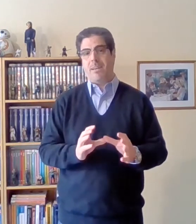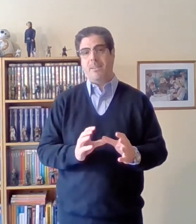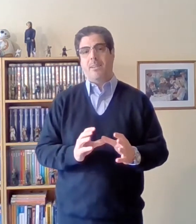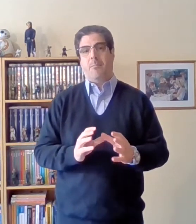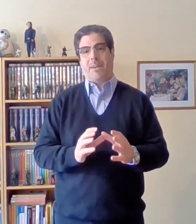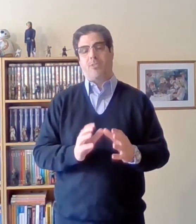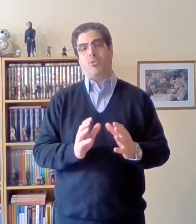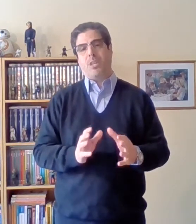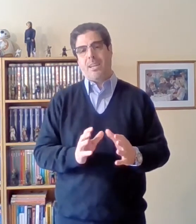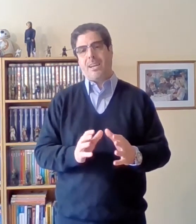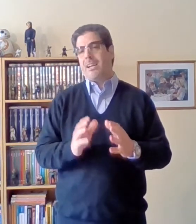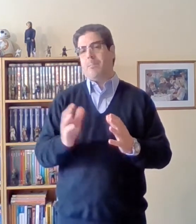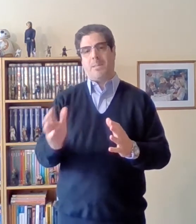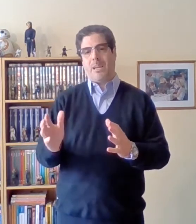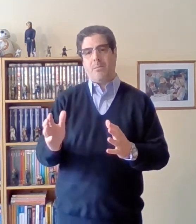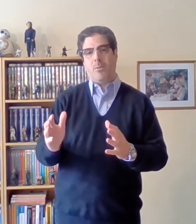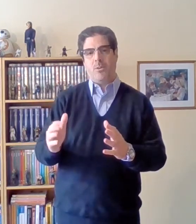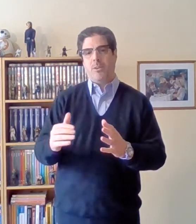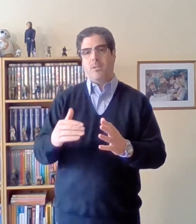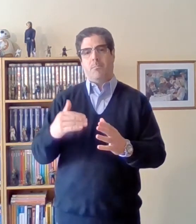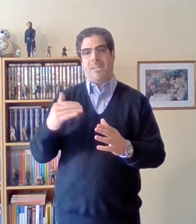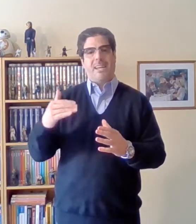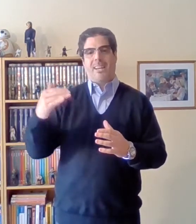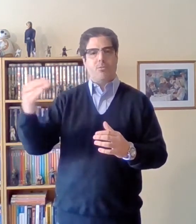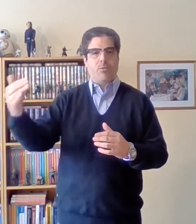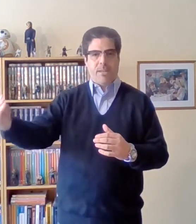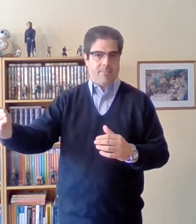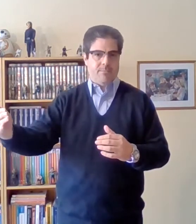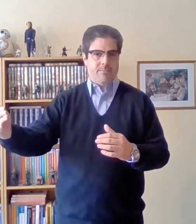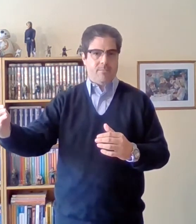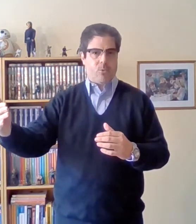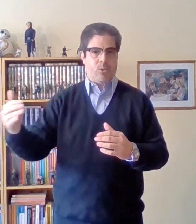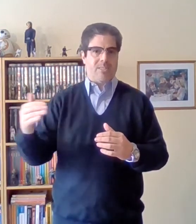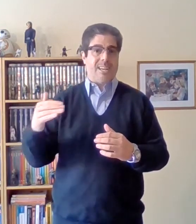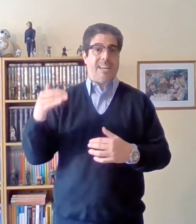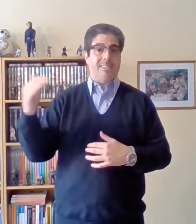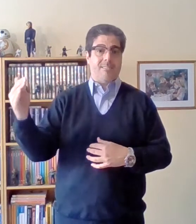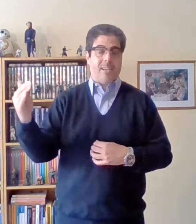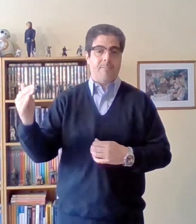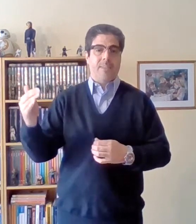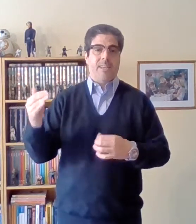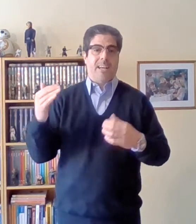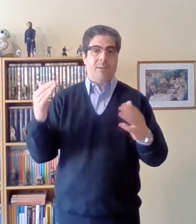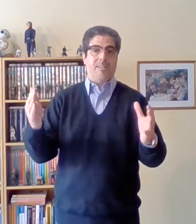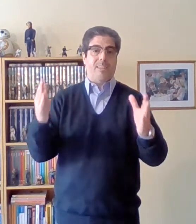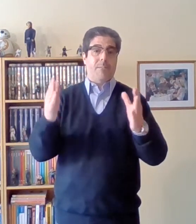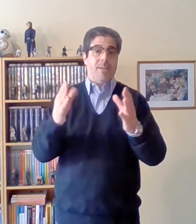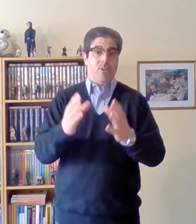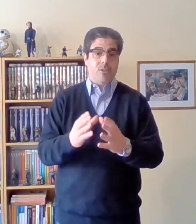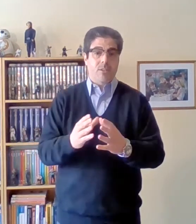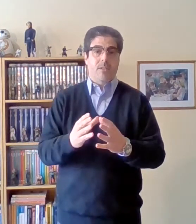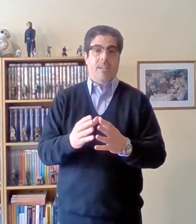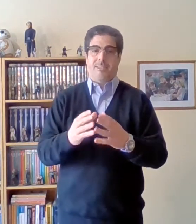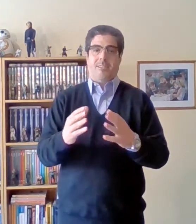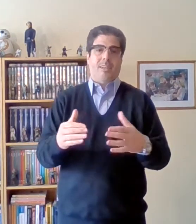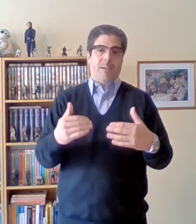para sostener que el capitalismo va a llegar a su fin. Cuando esa ganancia cada vez sea menor, necesariamente